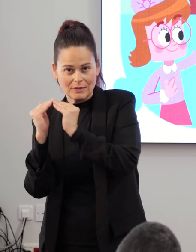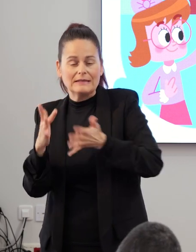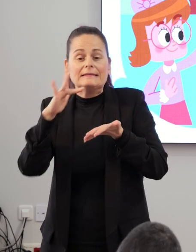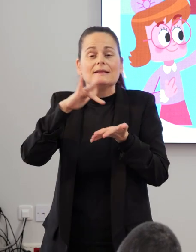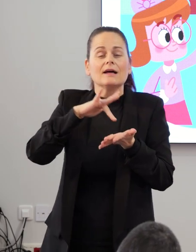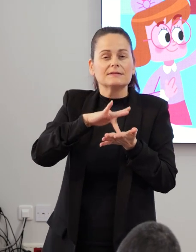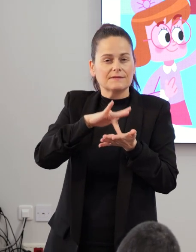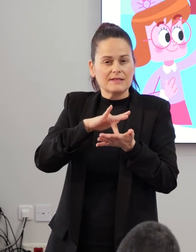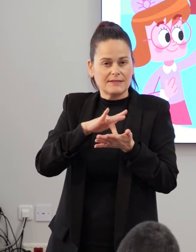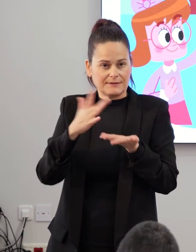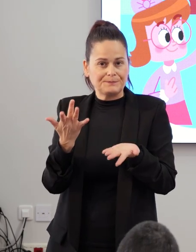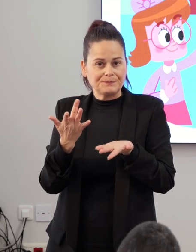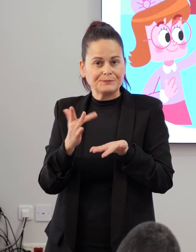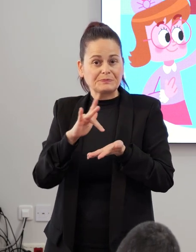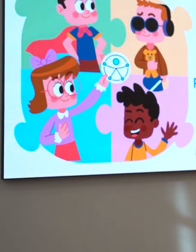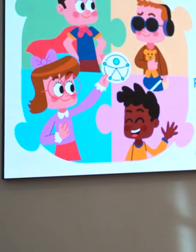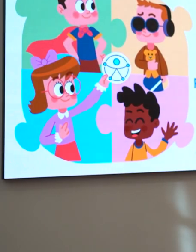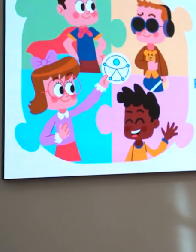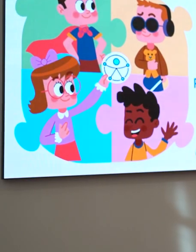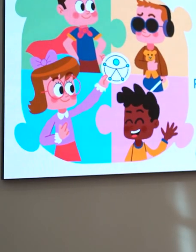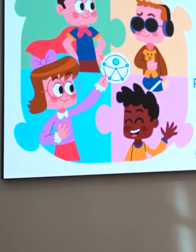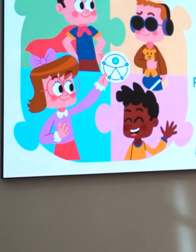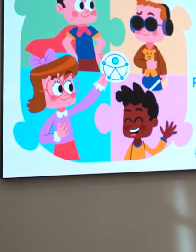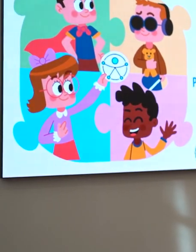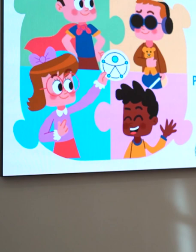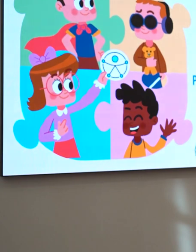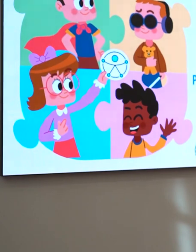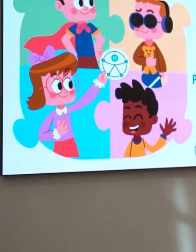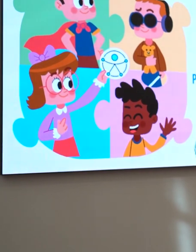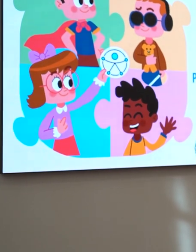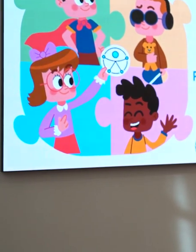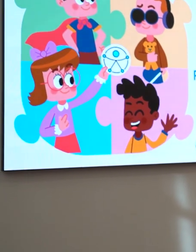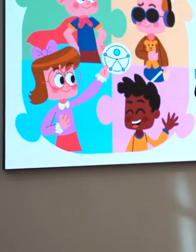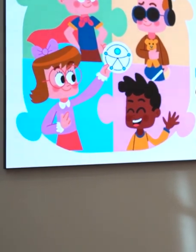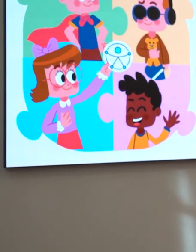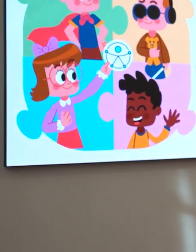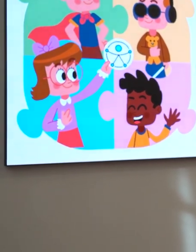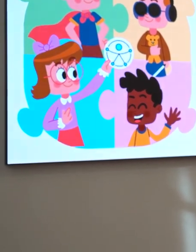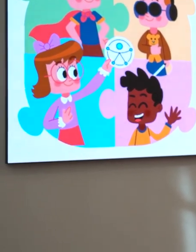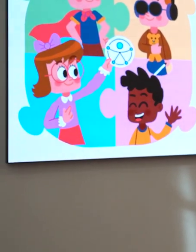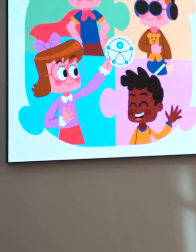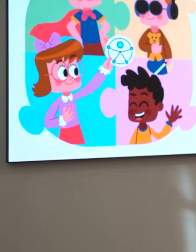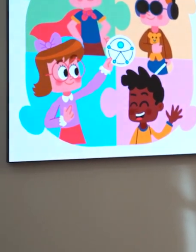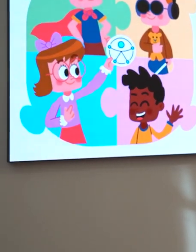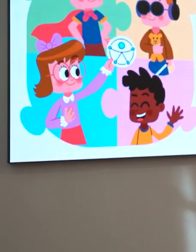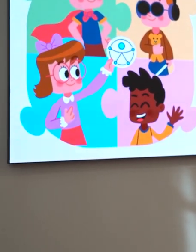previstas para este taller son el 21 y el 22 de mayo en la UPCT.